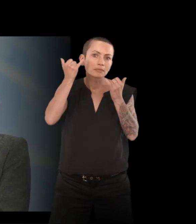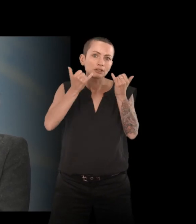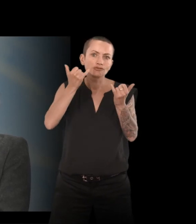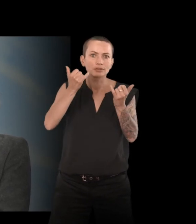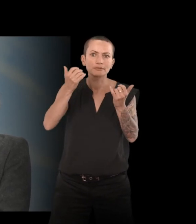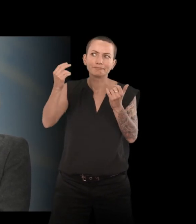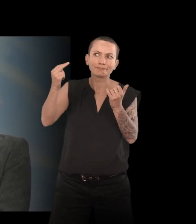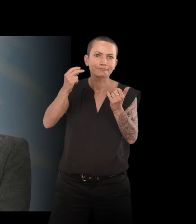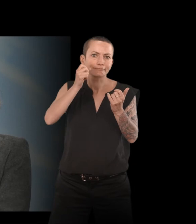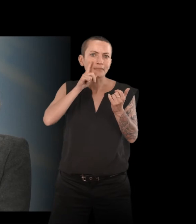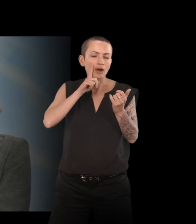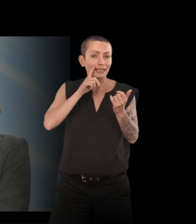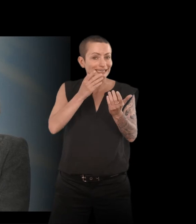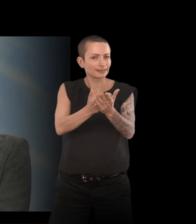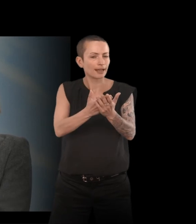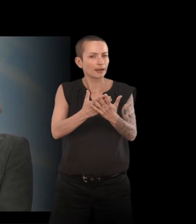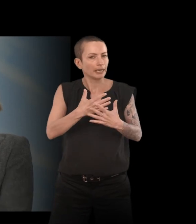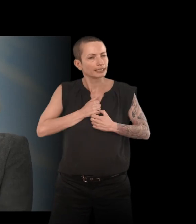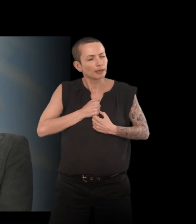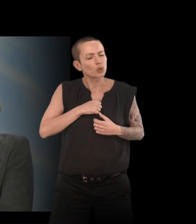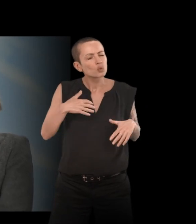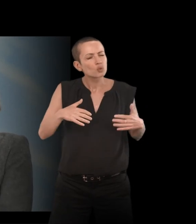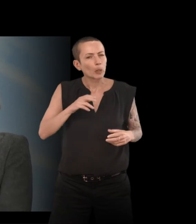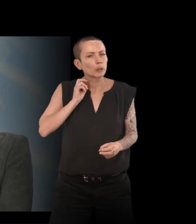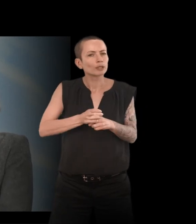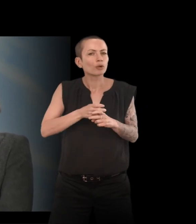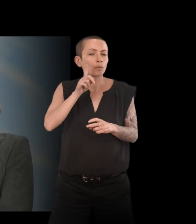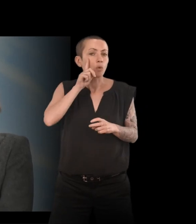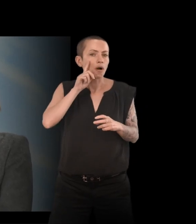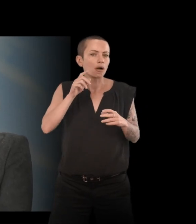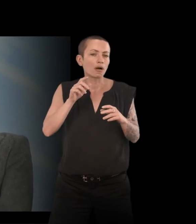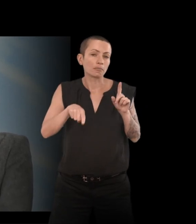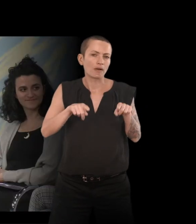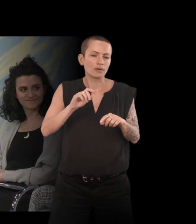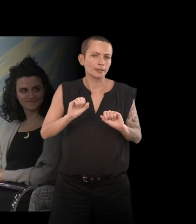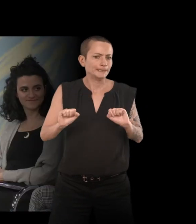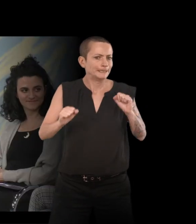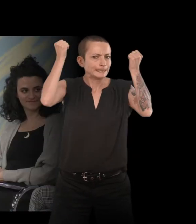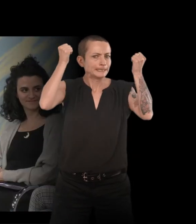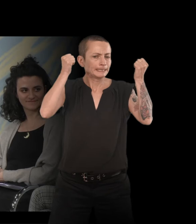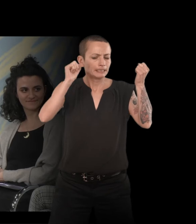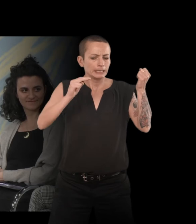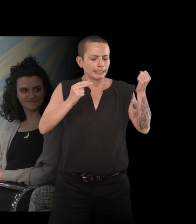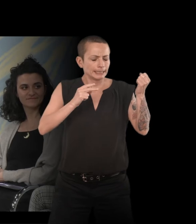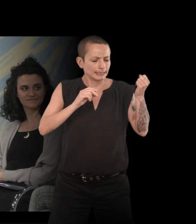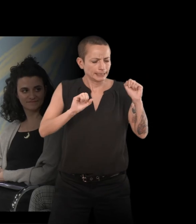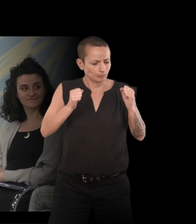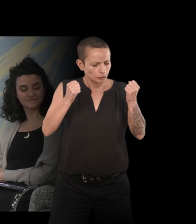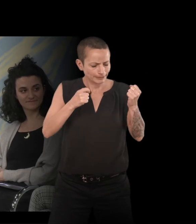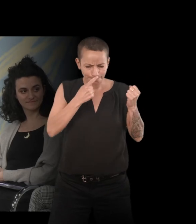Et ça, c'est quelque chose qui est difficile à accepter, parce qu'après, on s'énerve. Moi, je me sens coupable de m'être énervée, parce que je sais que c'est juste des gens qui